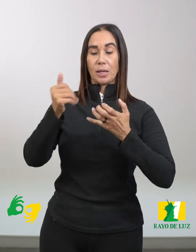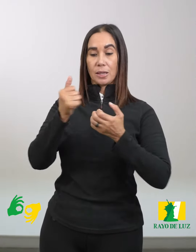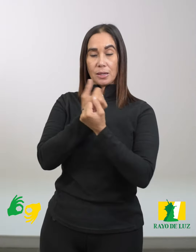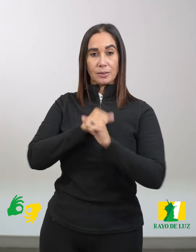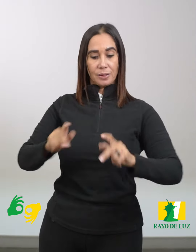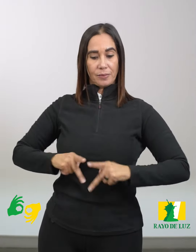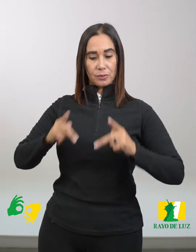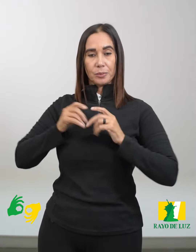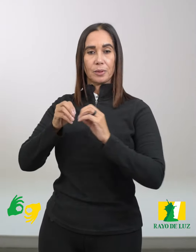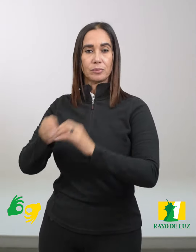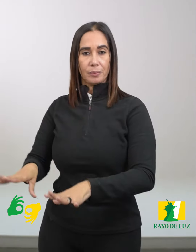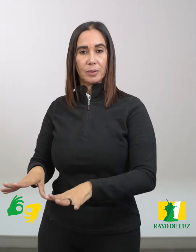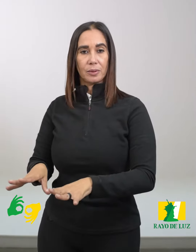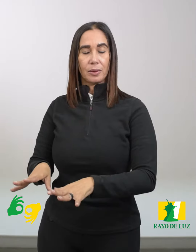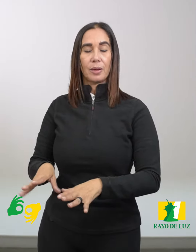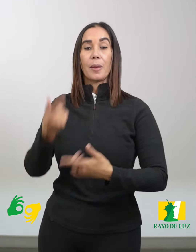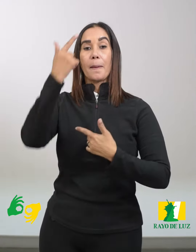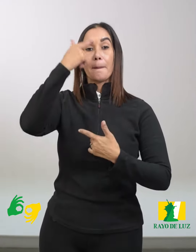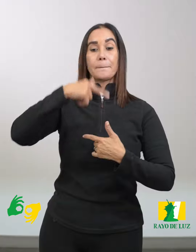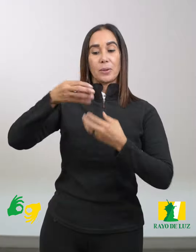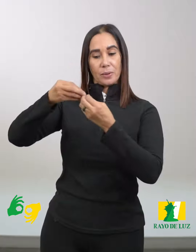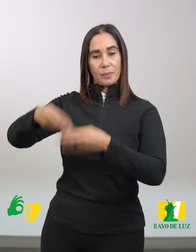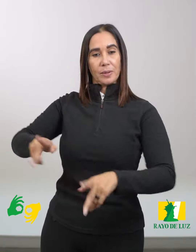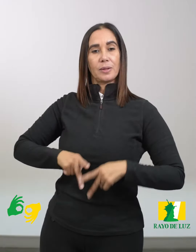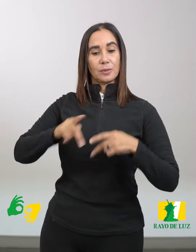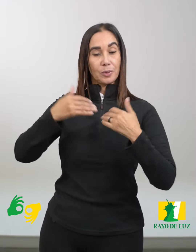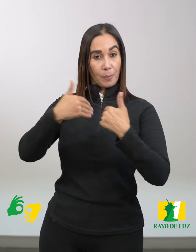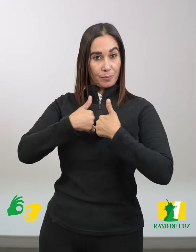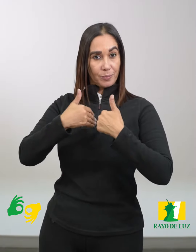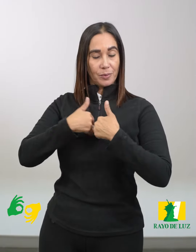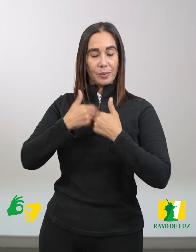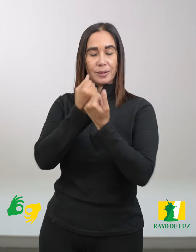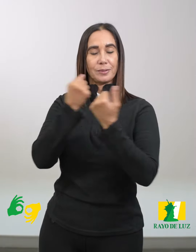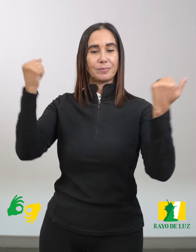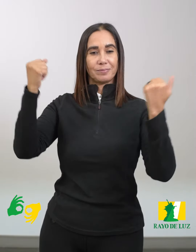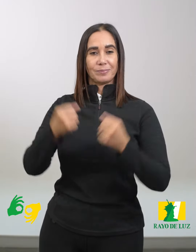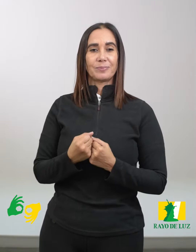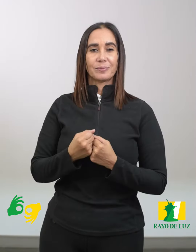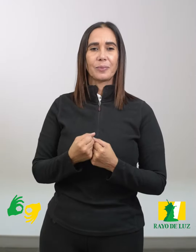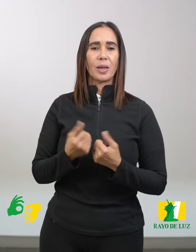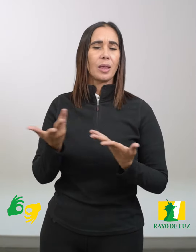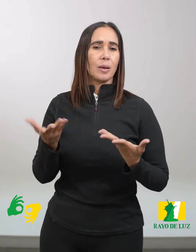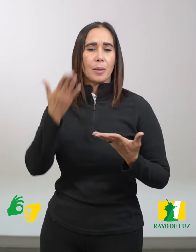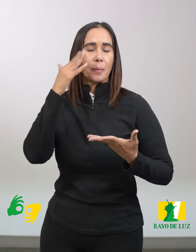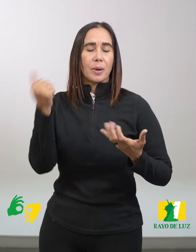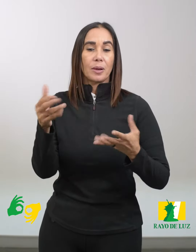salvar su vida, la perderá Pero el que pierda su vida por mi causa, la salvará ¿De qué le sirve a uno ganar el mundo